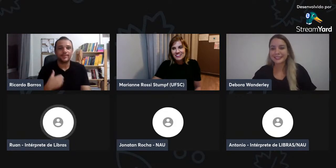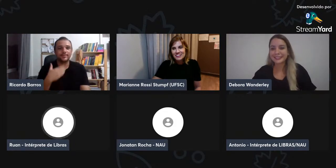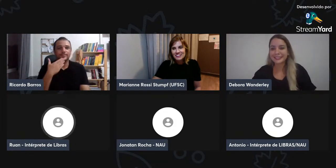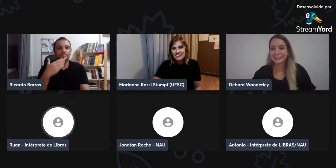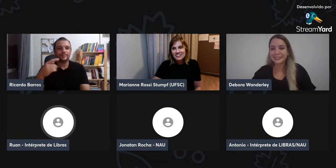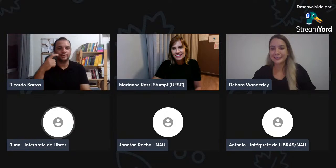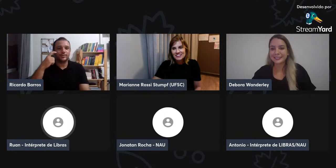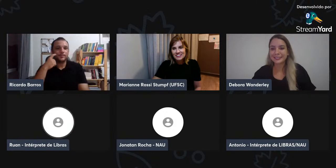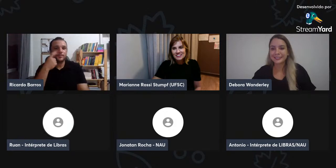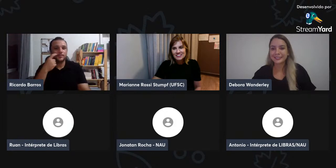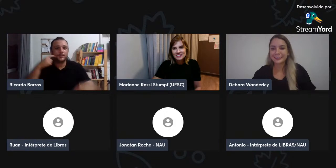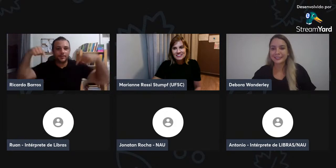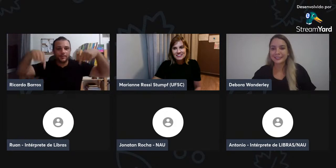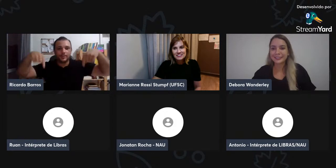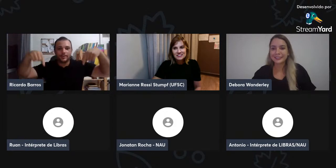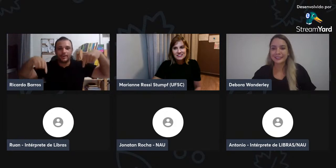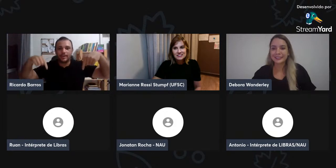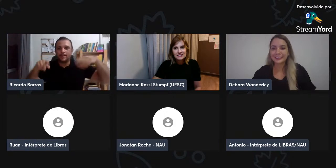Mais uma pergunta,